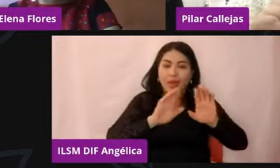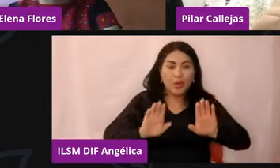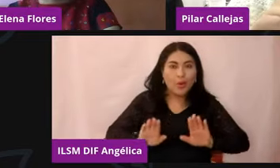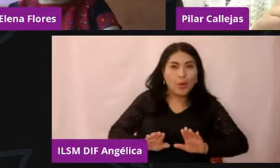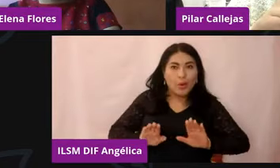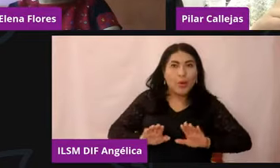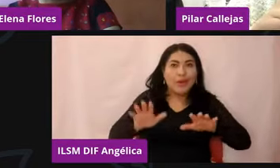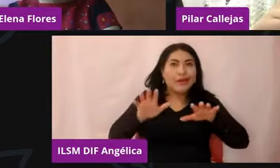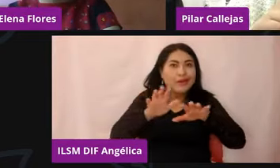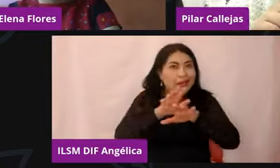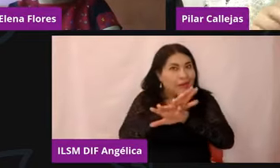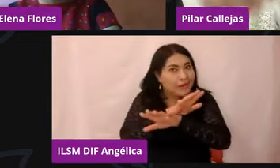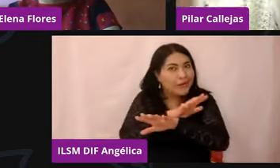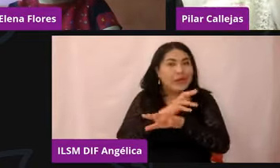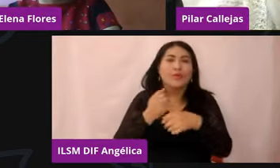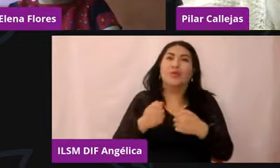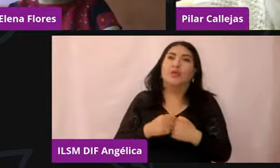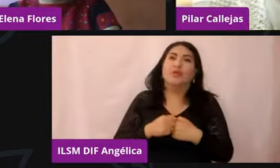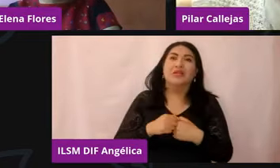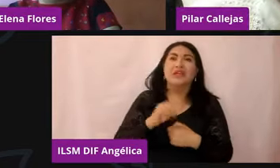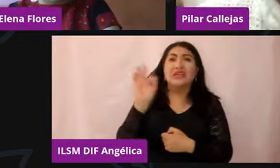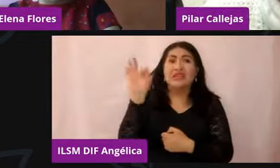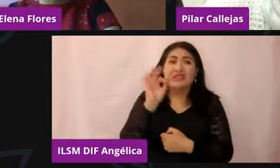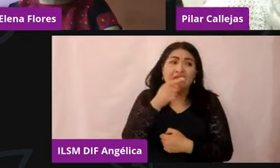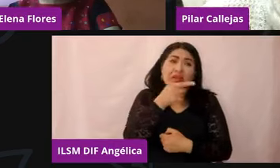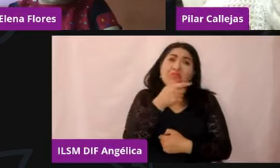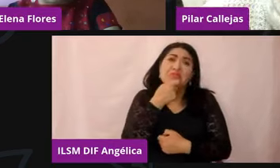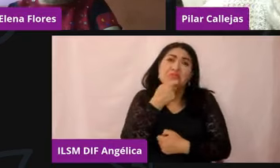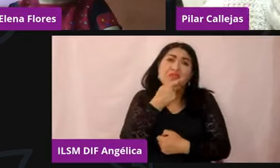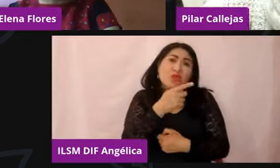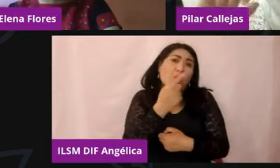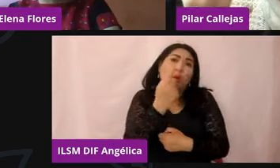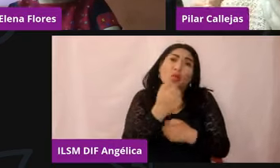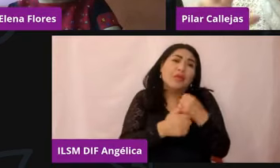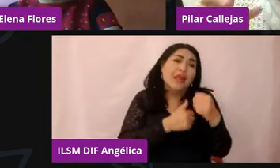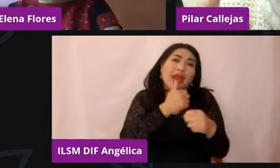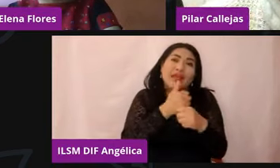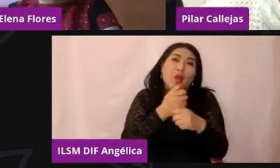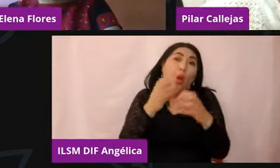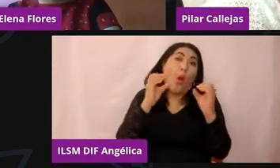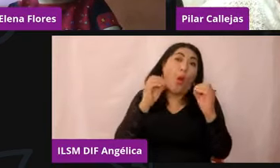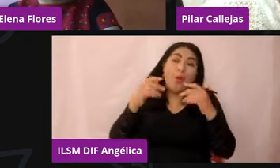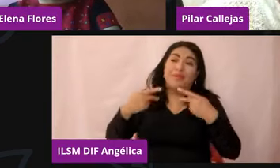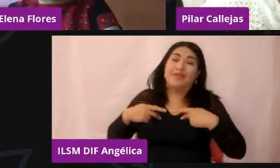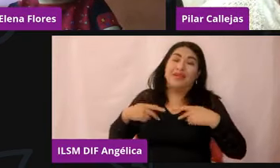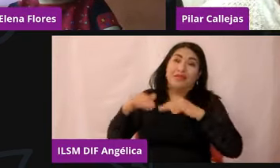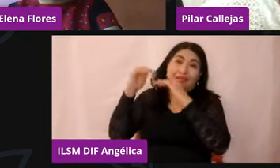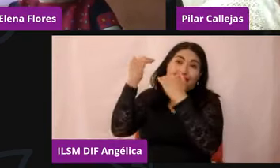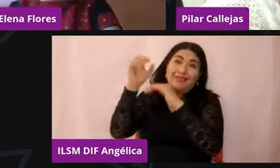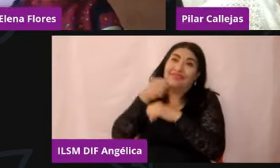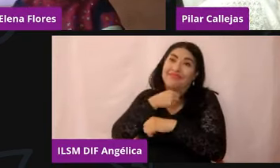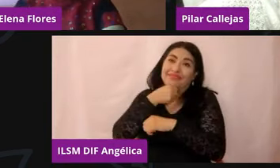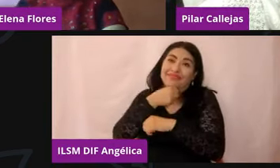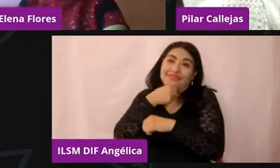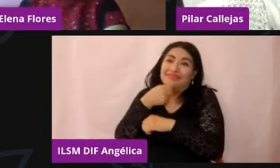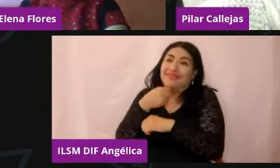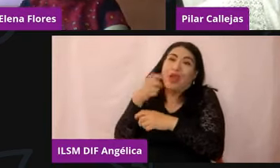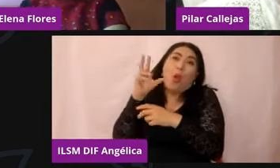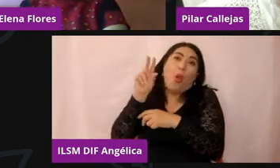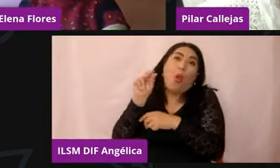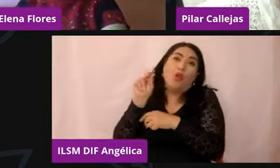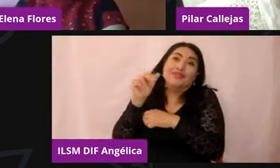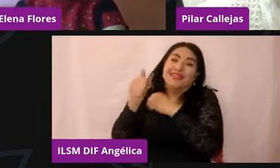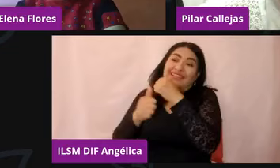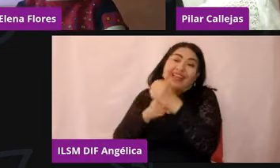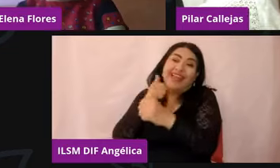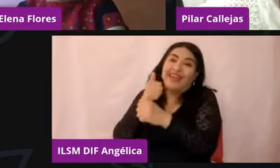importa si tiene un año o 80 años, hay un cambio a lo que yo estaba acostumbrada